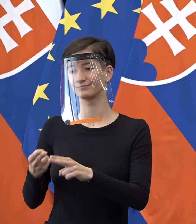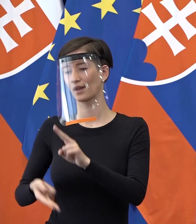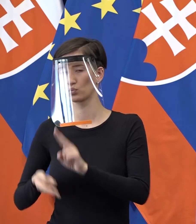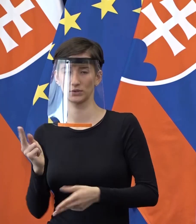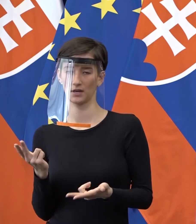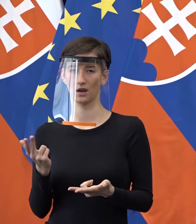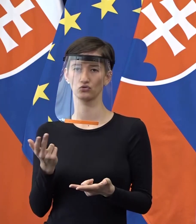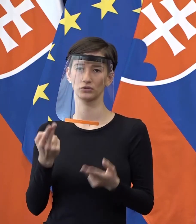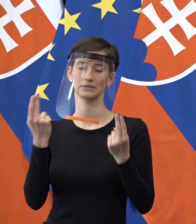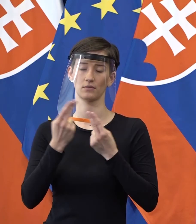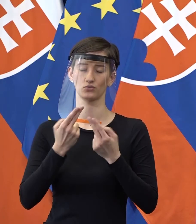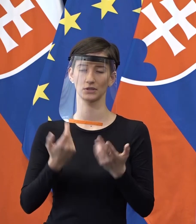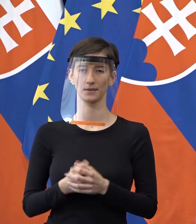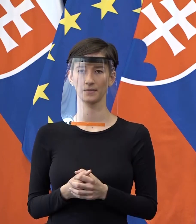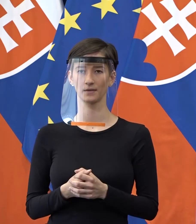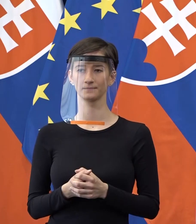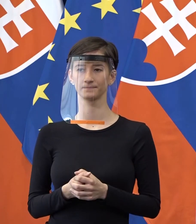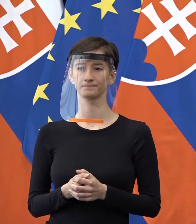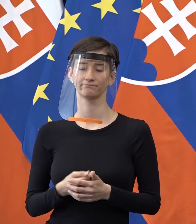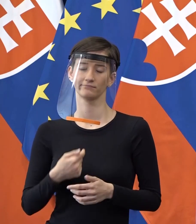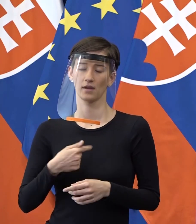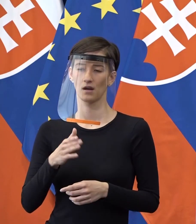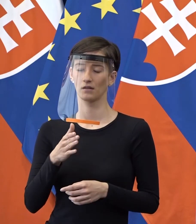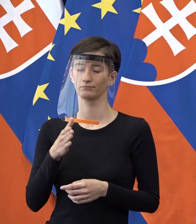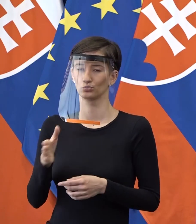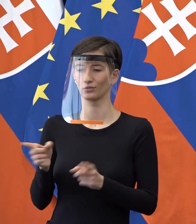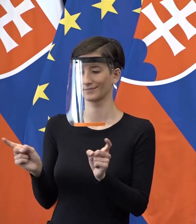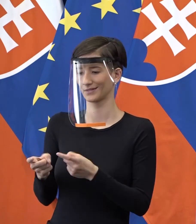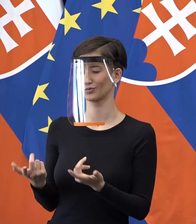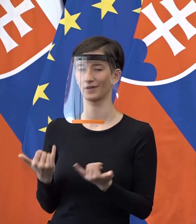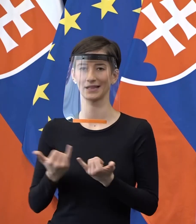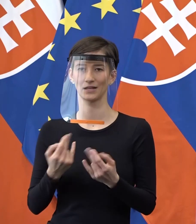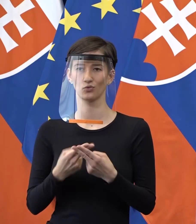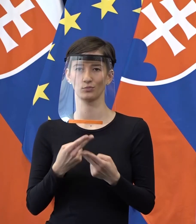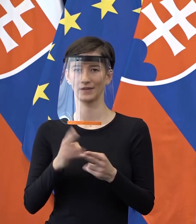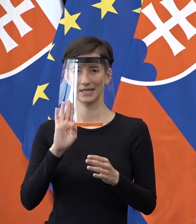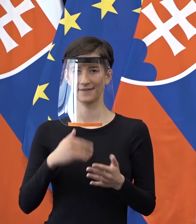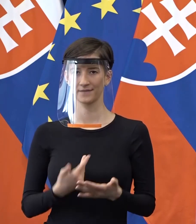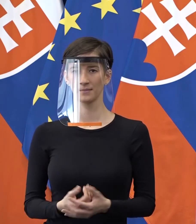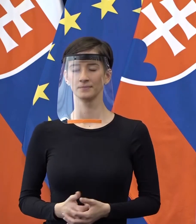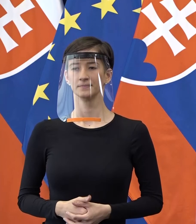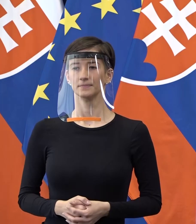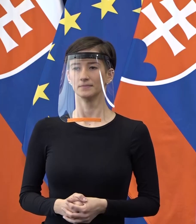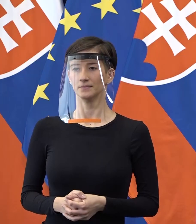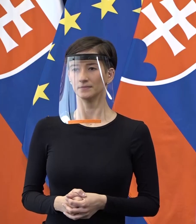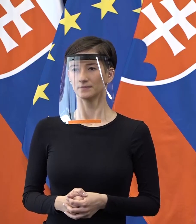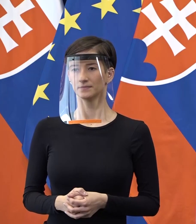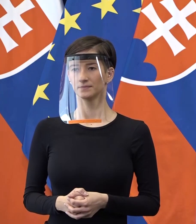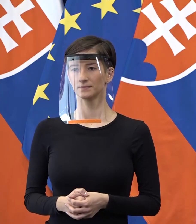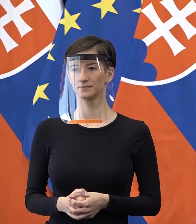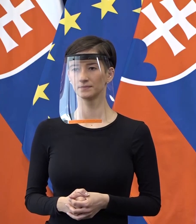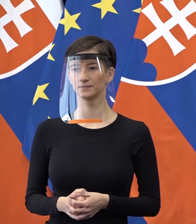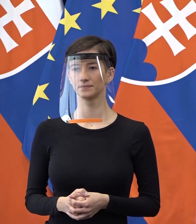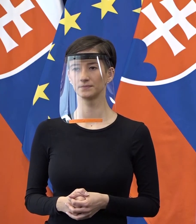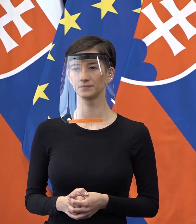karanténu v týchto štátnych zariadeniach. Na to sa pýtať budem. Dnes nemám presnú odpoveď. A ešte by som sa možno opýtala, ak peniazom, že aj